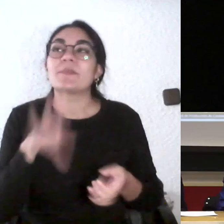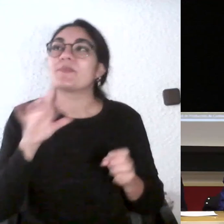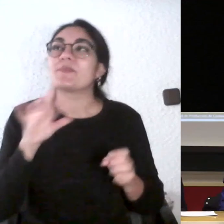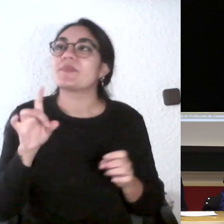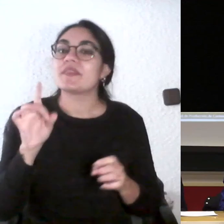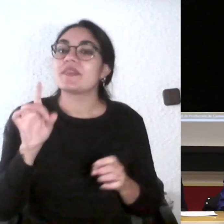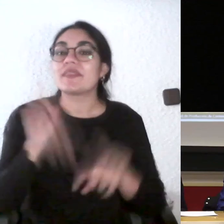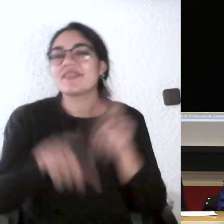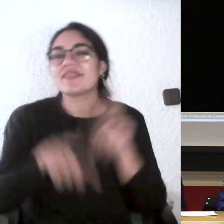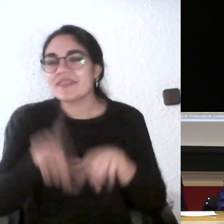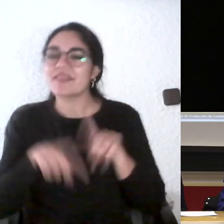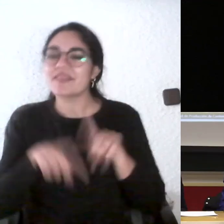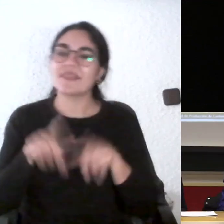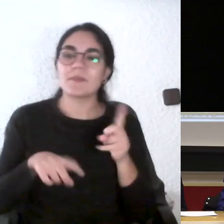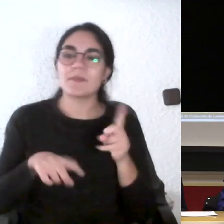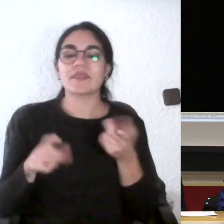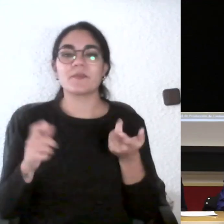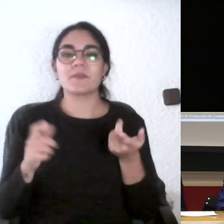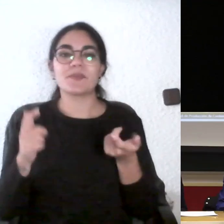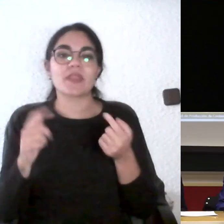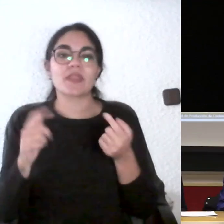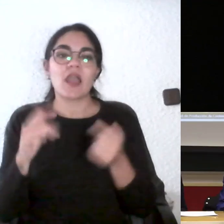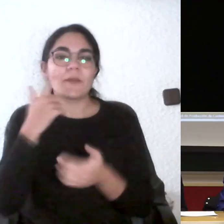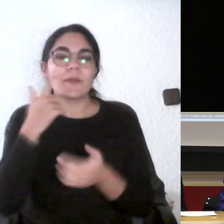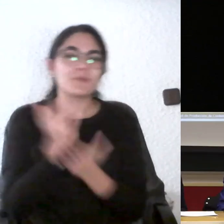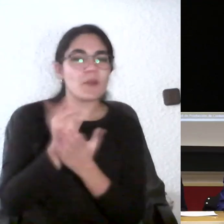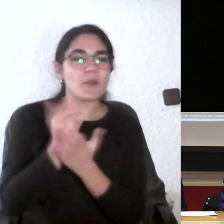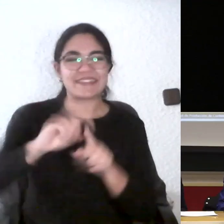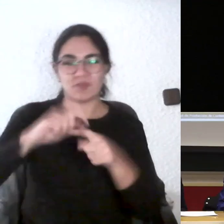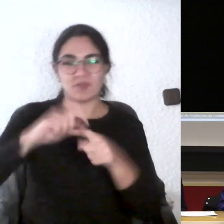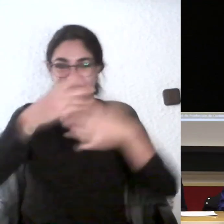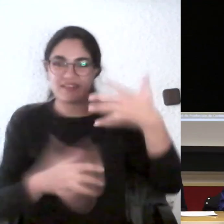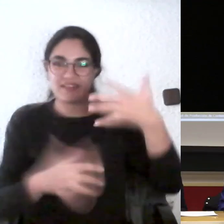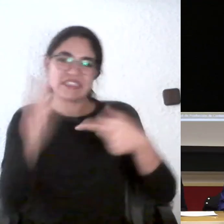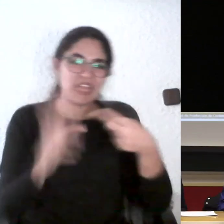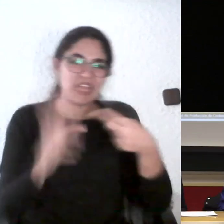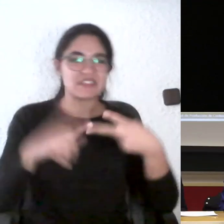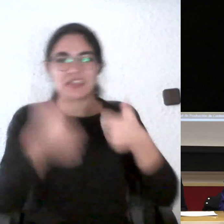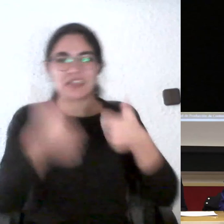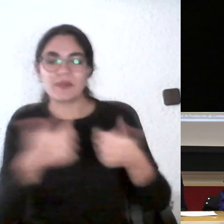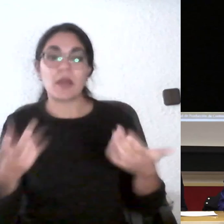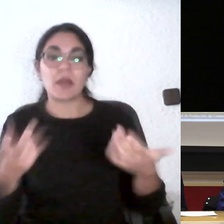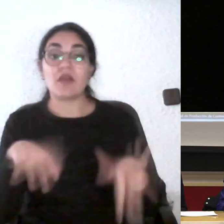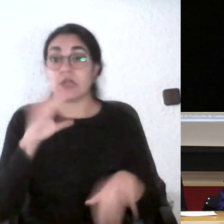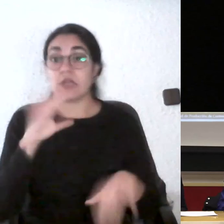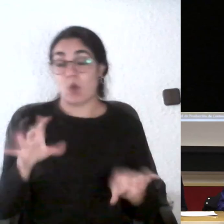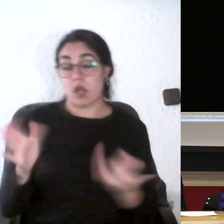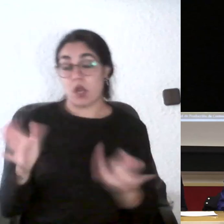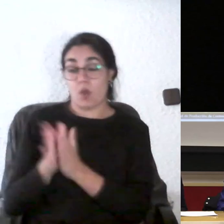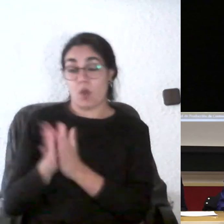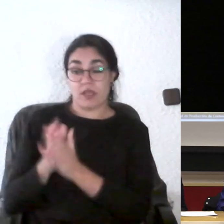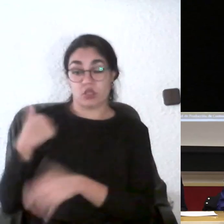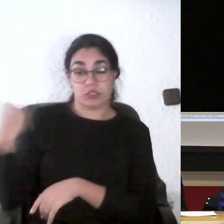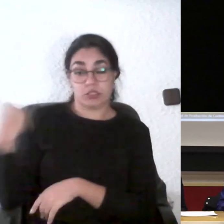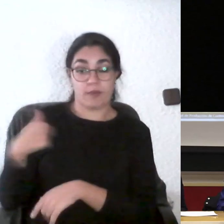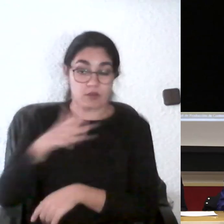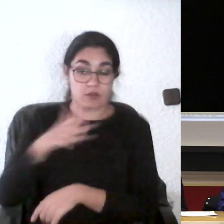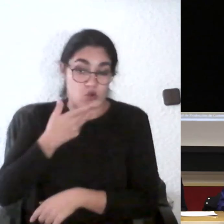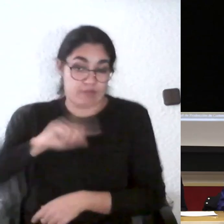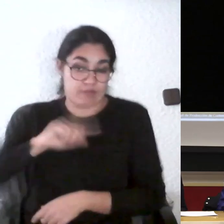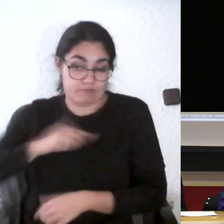dependiendo del tipo de prueba pues por ejemplo yo con mis prácticas los compañeros que han estado conmigo lo saben yo lo primero que hago es decir